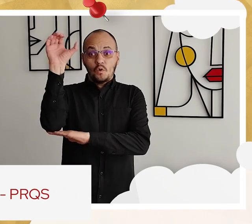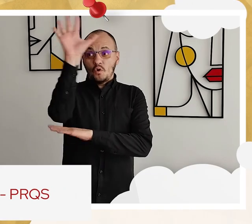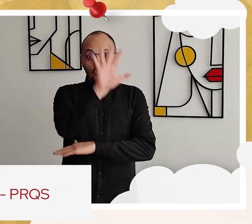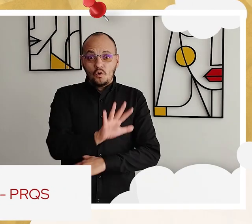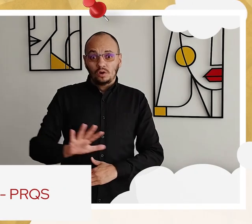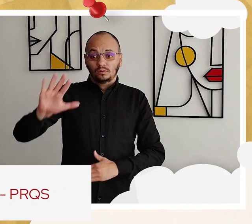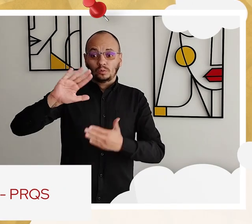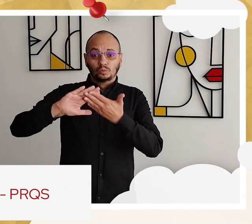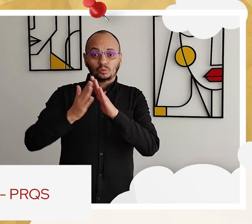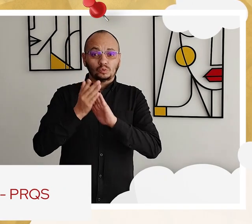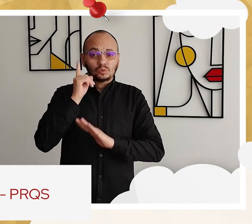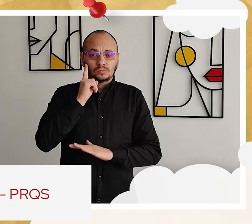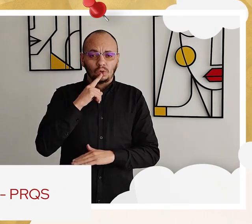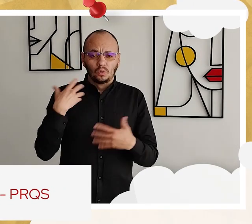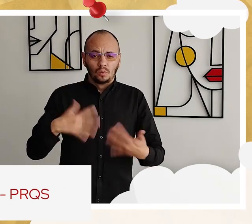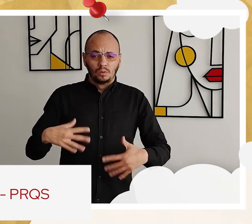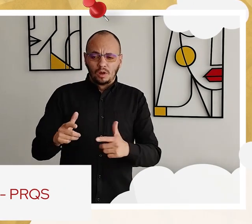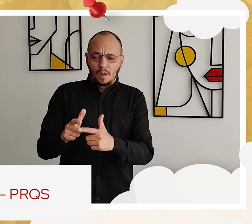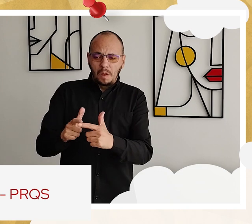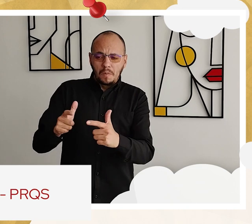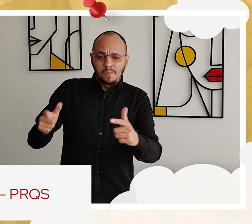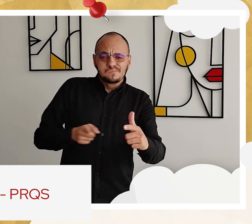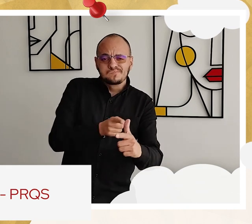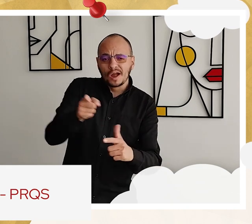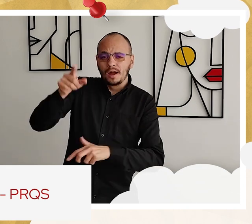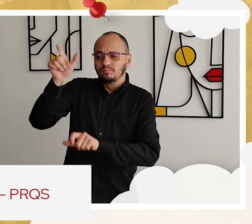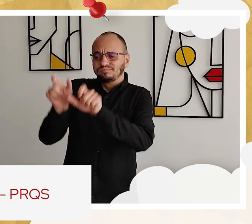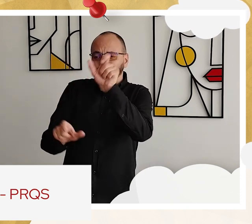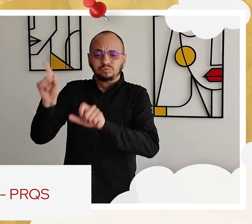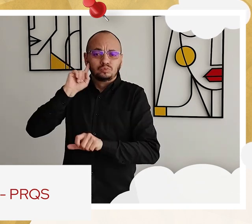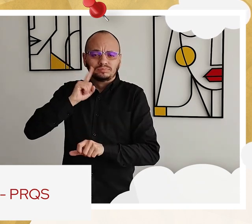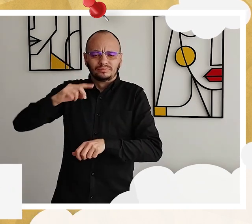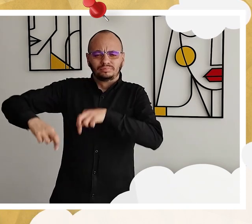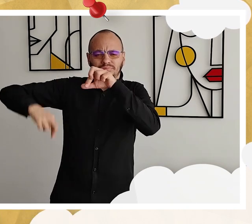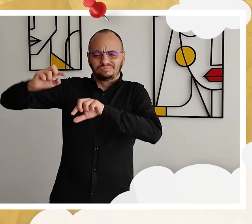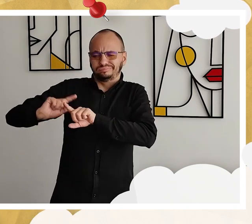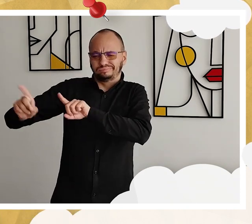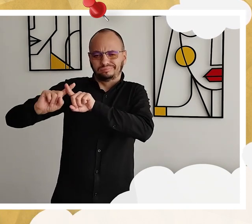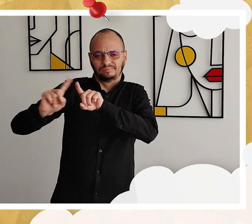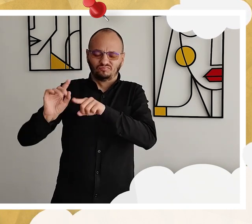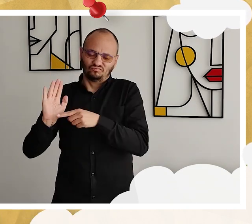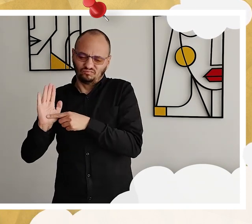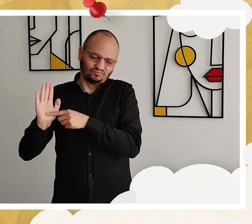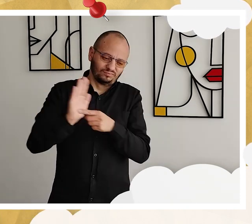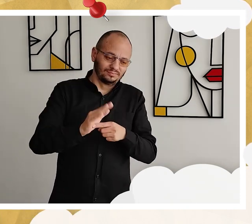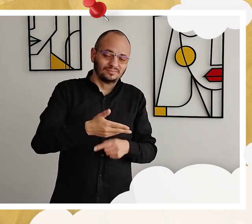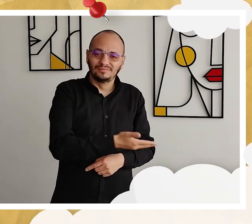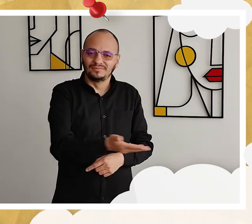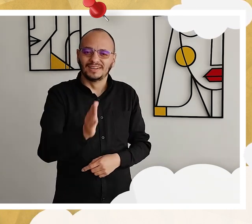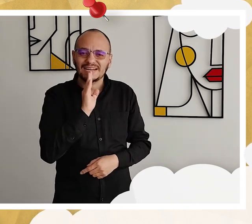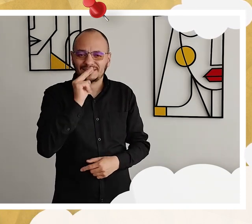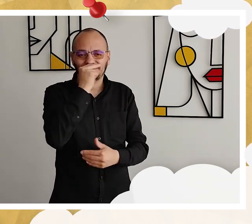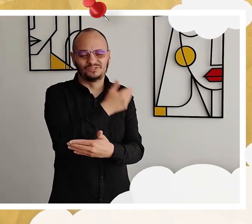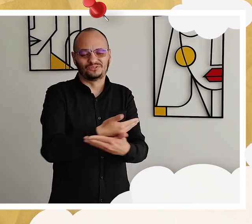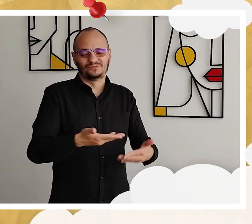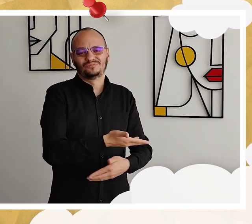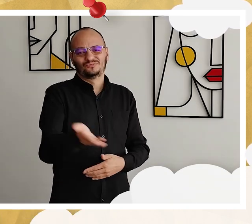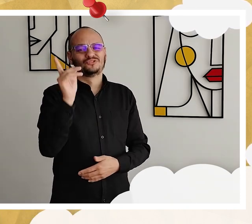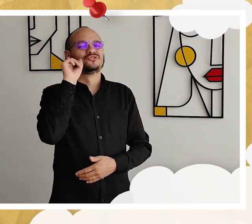Para la comunidad sorda de toda Colombia Deseo que con el tiempo contemos con más docentes sordos Que sirvan como referentes para los